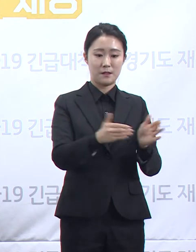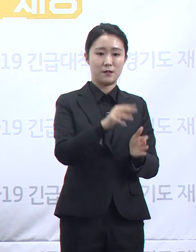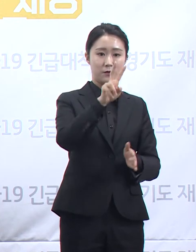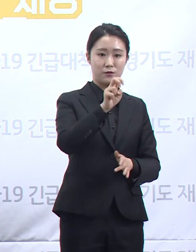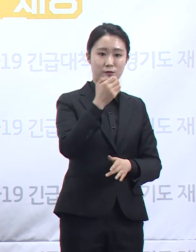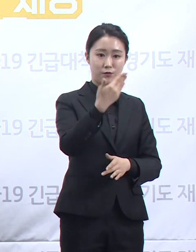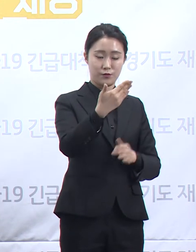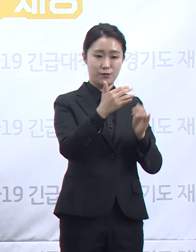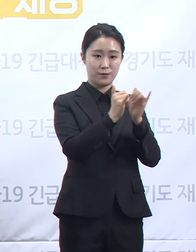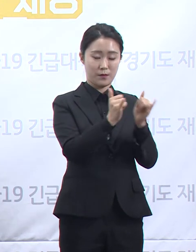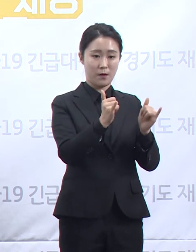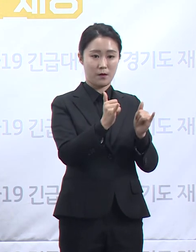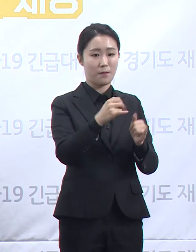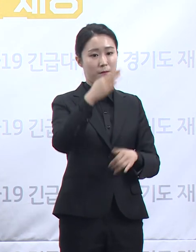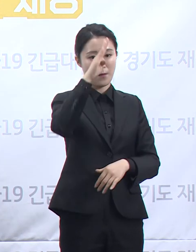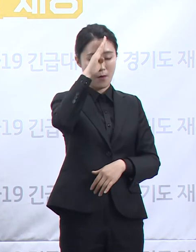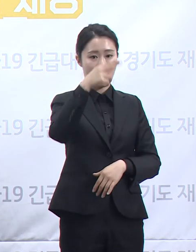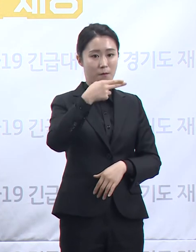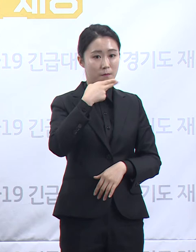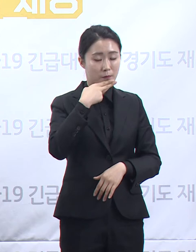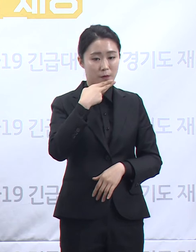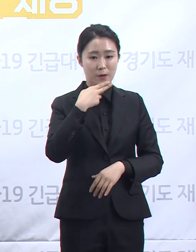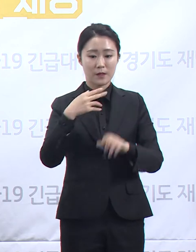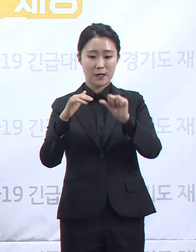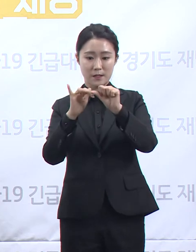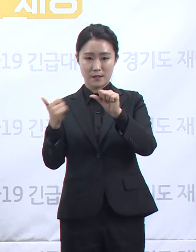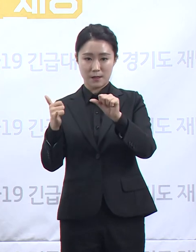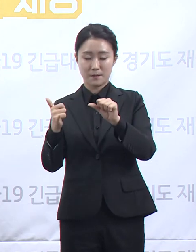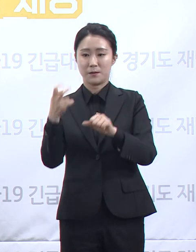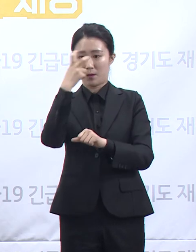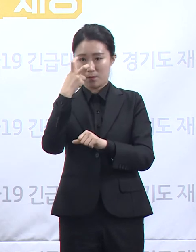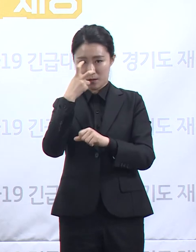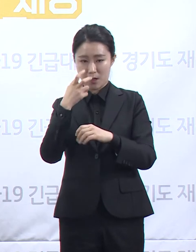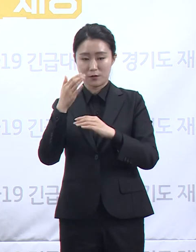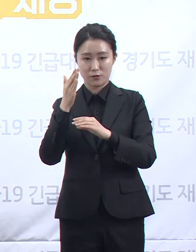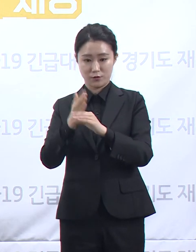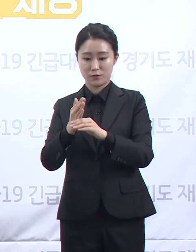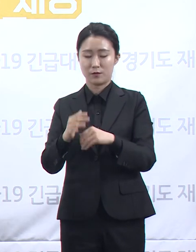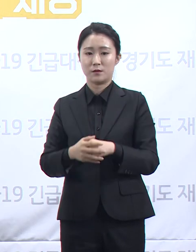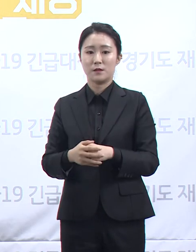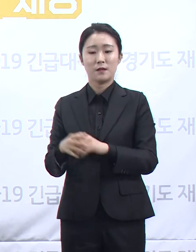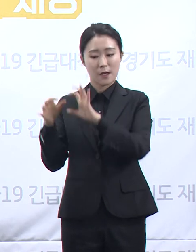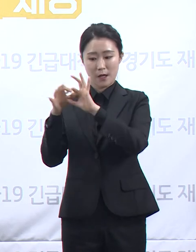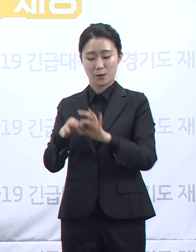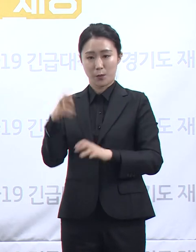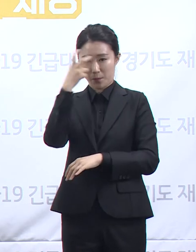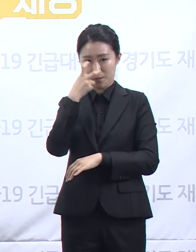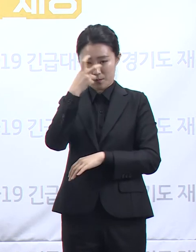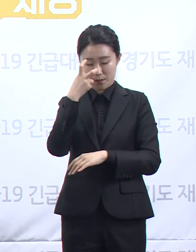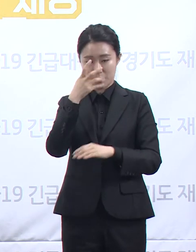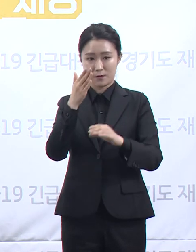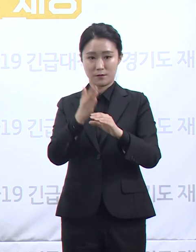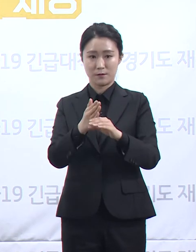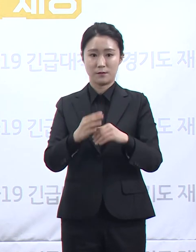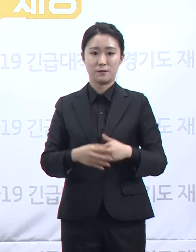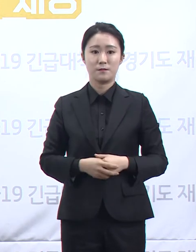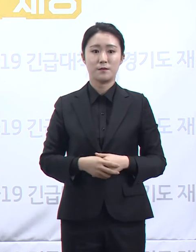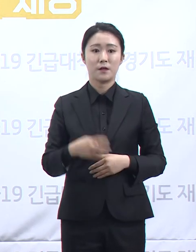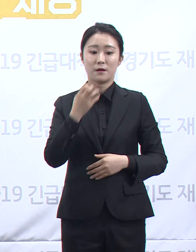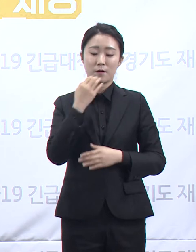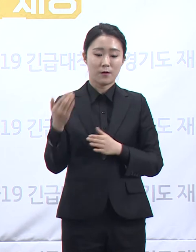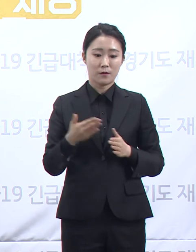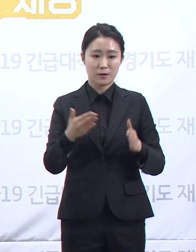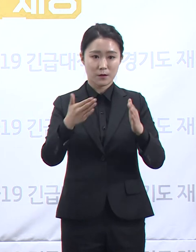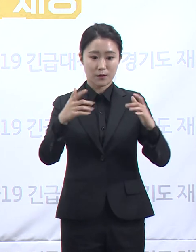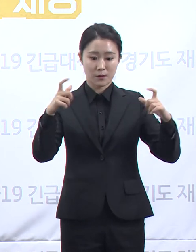5명은 아직 검사 중이며 지속적으로 심층 역학조사 중입니다. 아울러 도내 클럽 관련 확진자들이 방문한